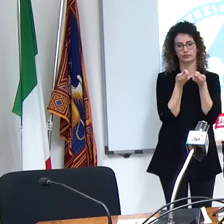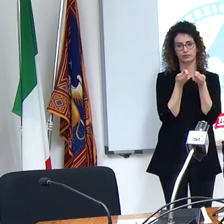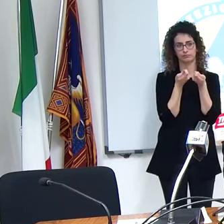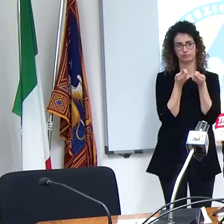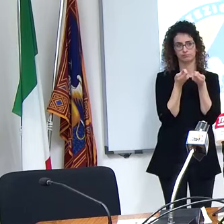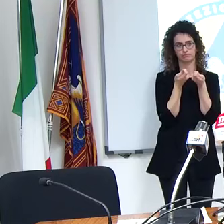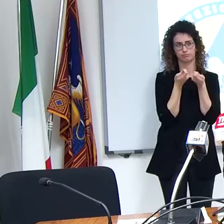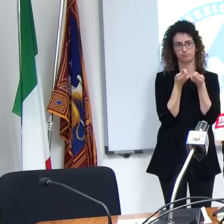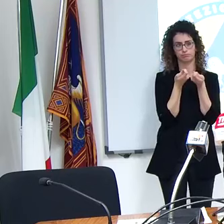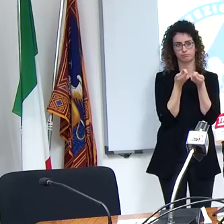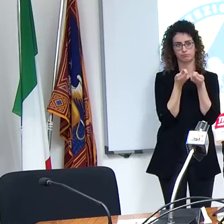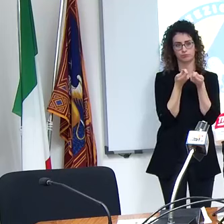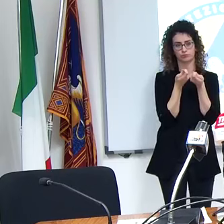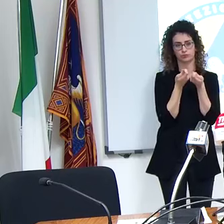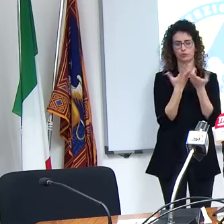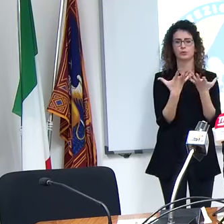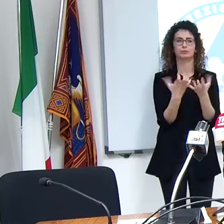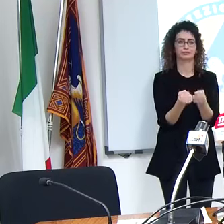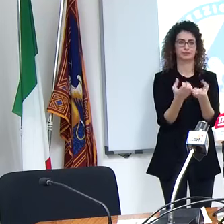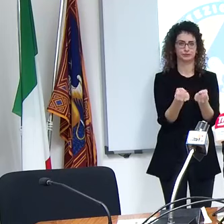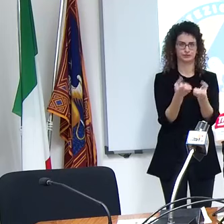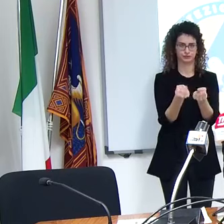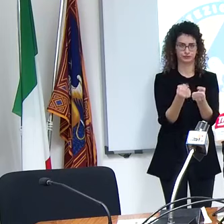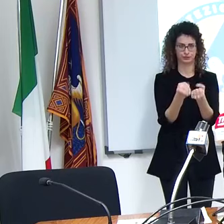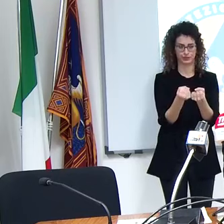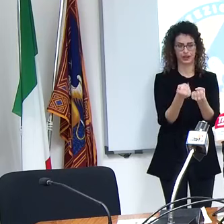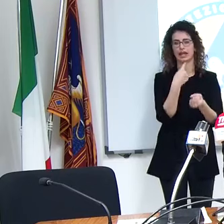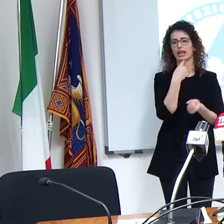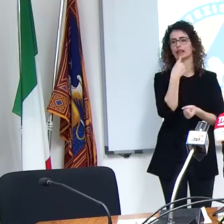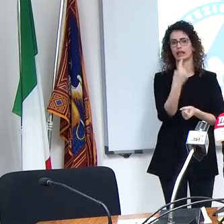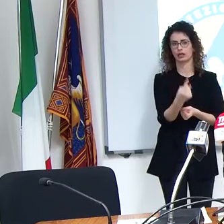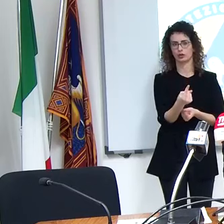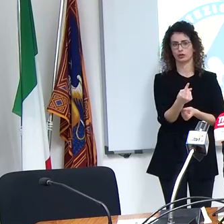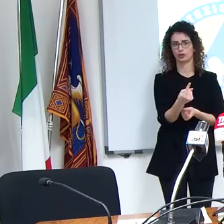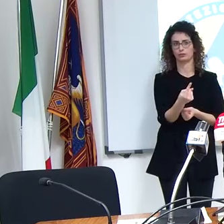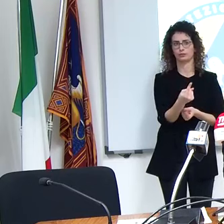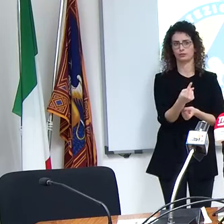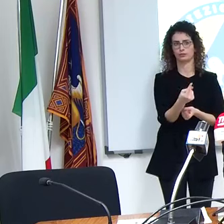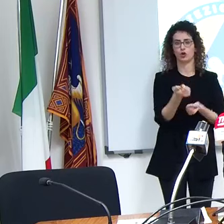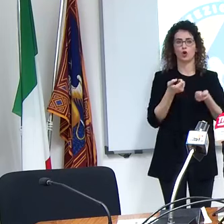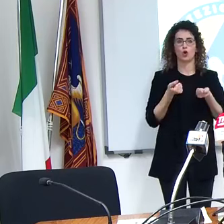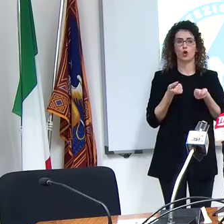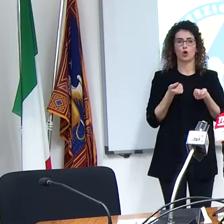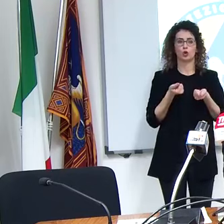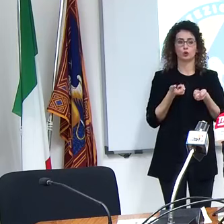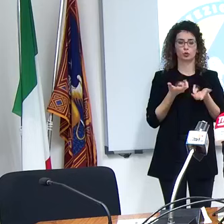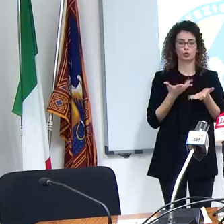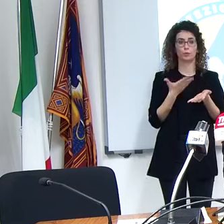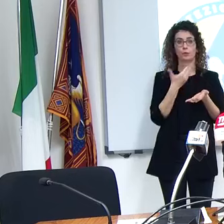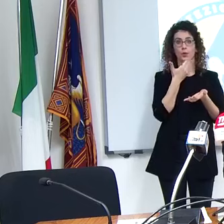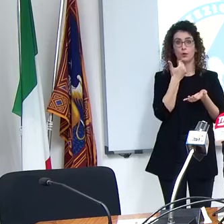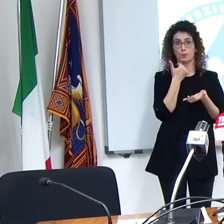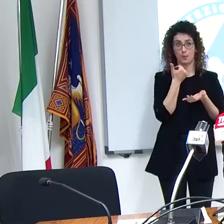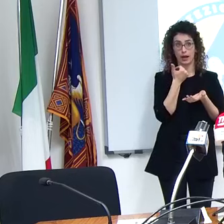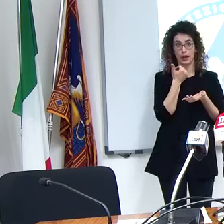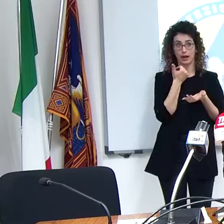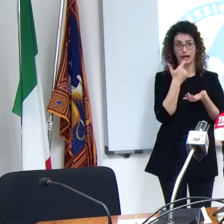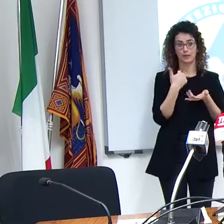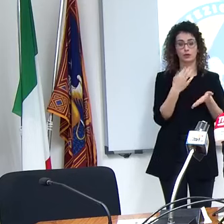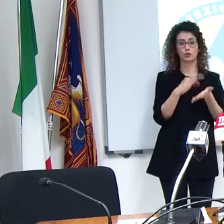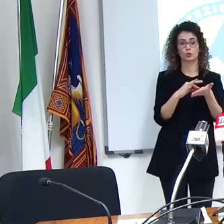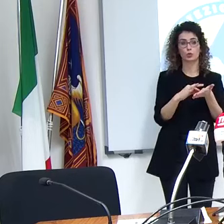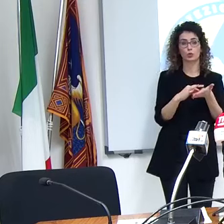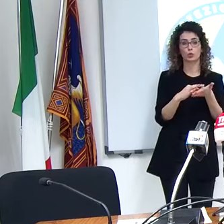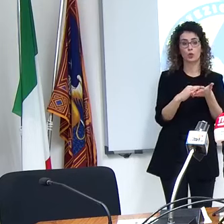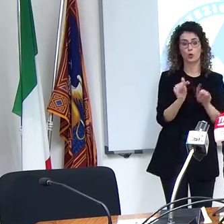in soldoni non c'erano i dati perché non era globalmente per chiudere l'infanzia questo